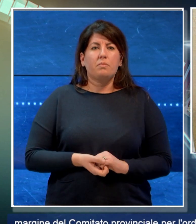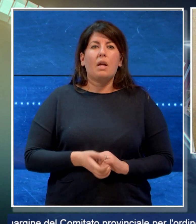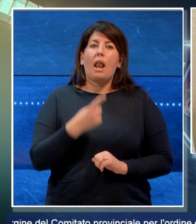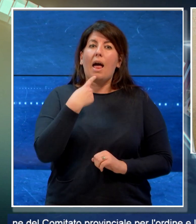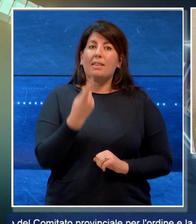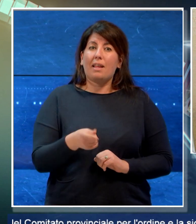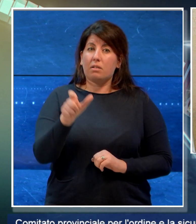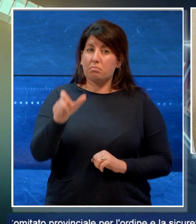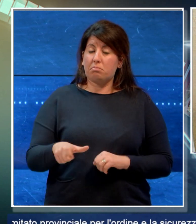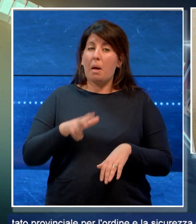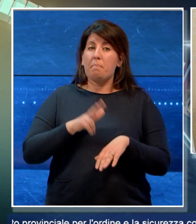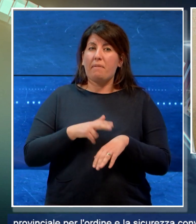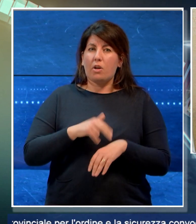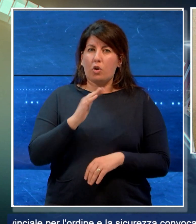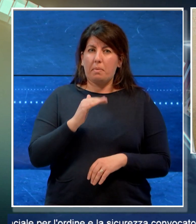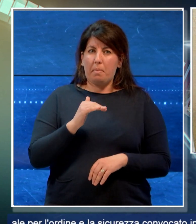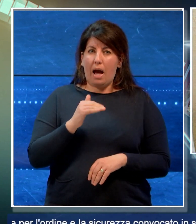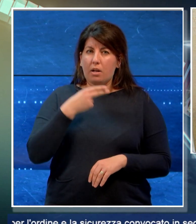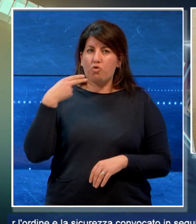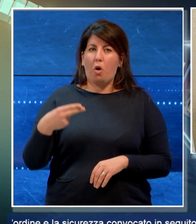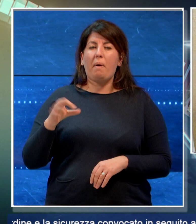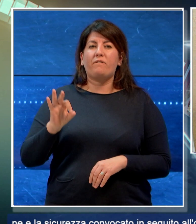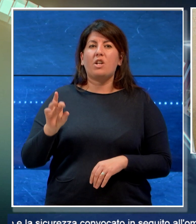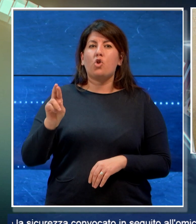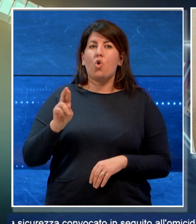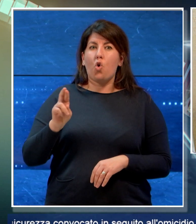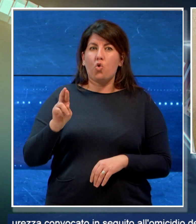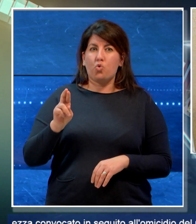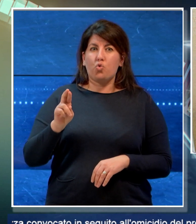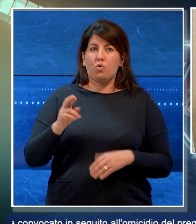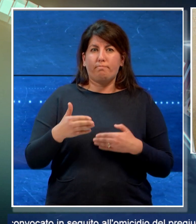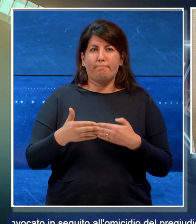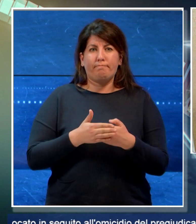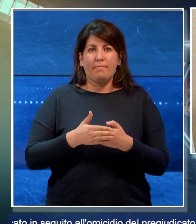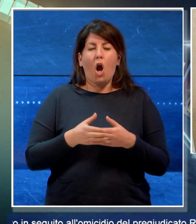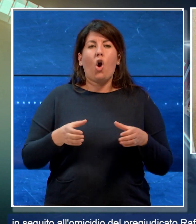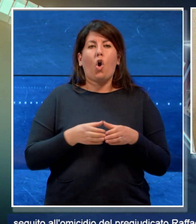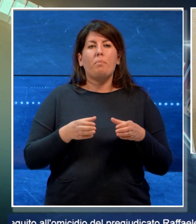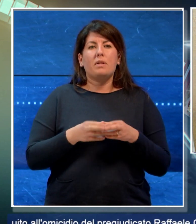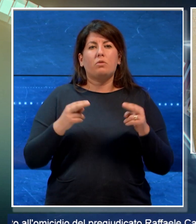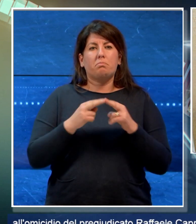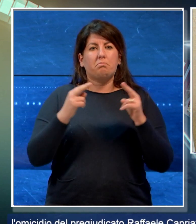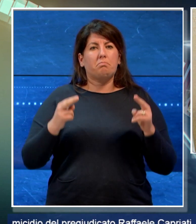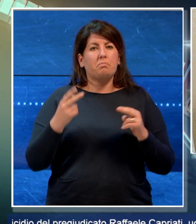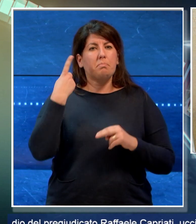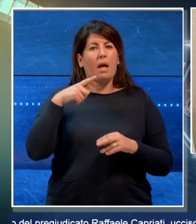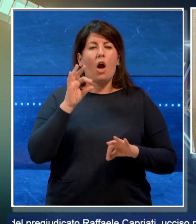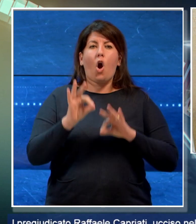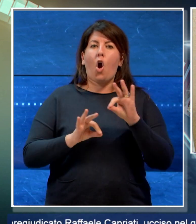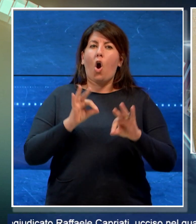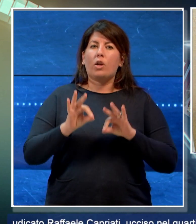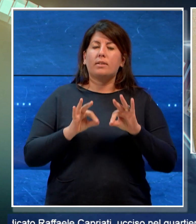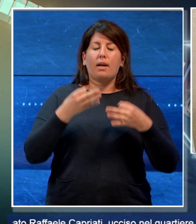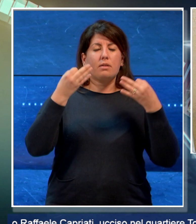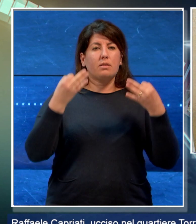il prefetto di Bari, Francesco Russo, a margine del Comitato Provinciale per l'Ordine e la